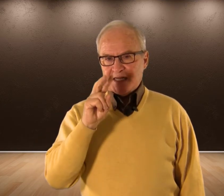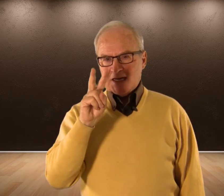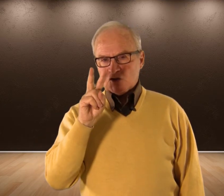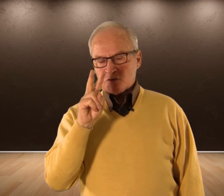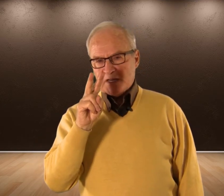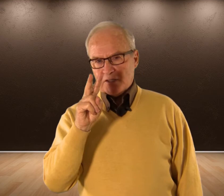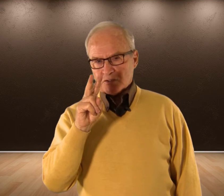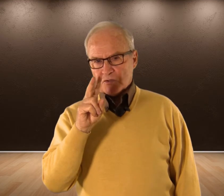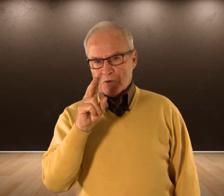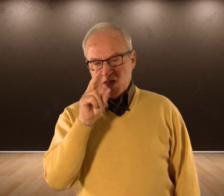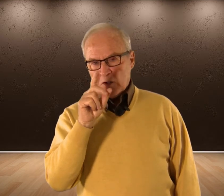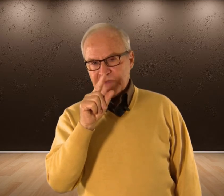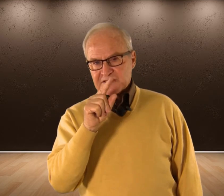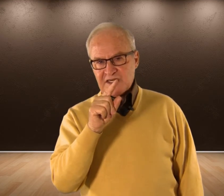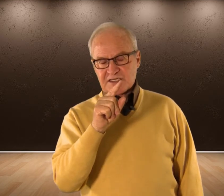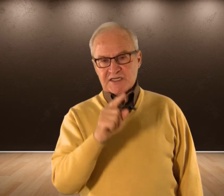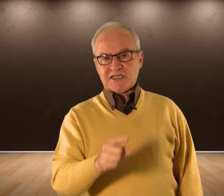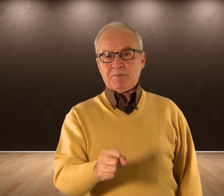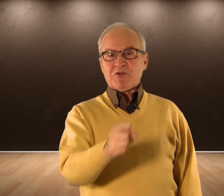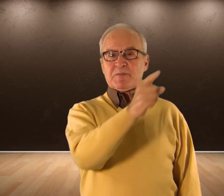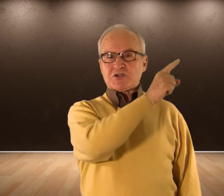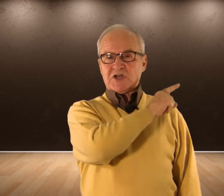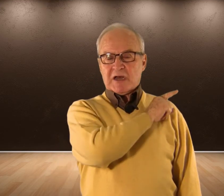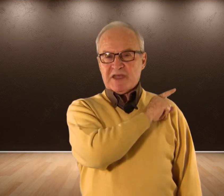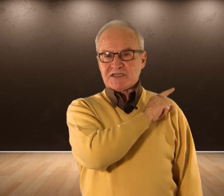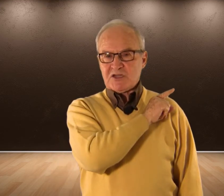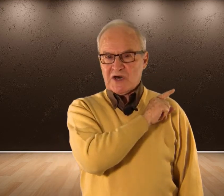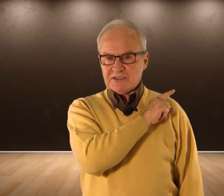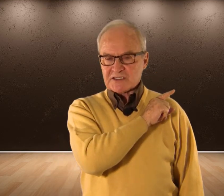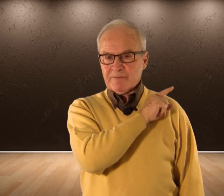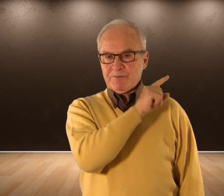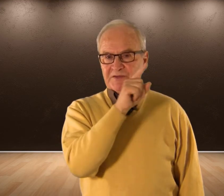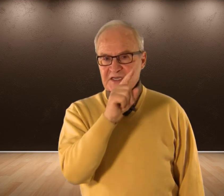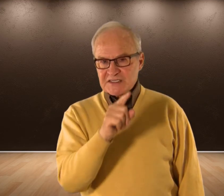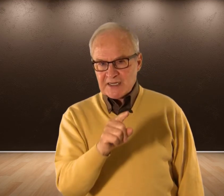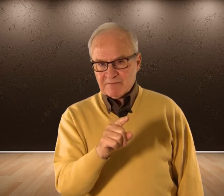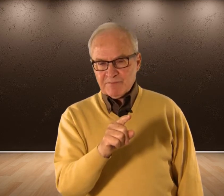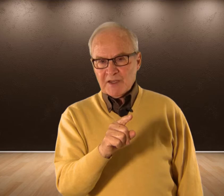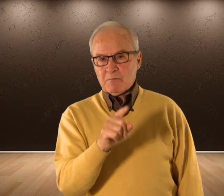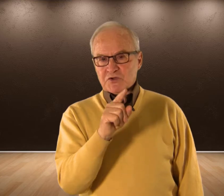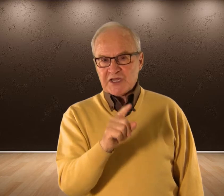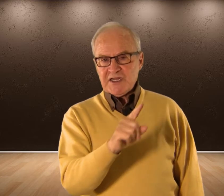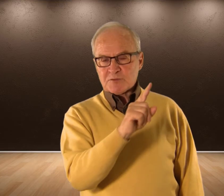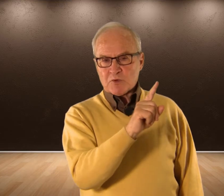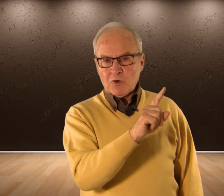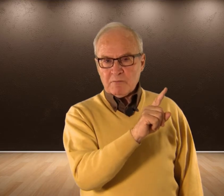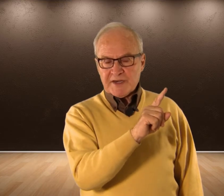tenían dos peligros O bien convertirse En ese tipo de persona Que habían sido antes De estar Protegidas Por un hombre